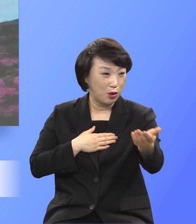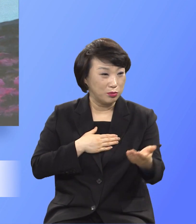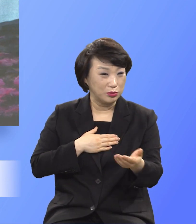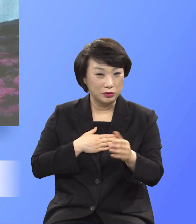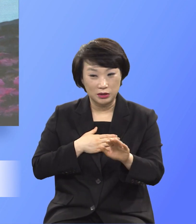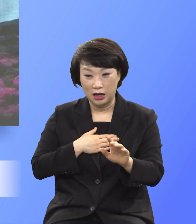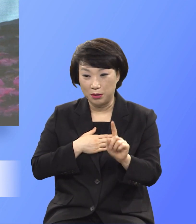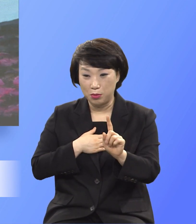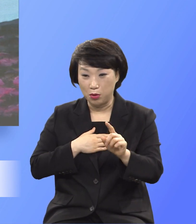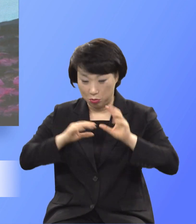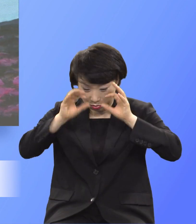무엇입니까.